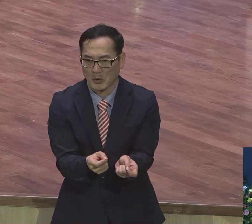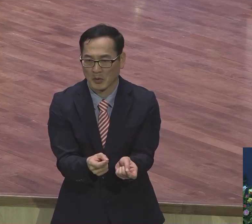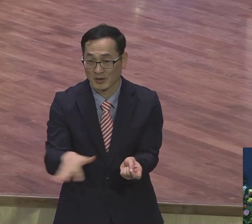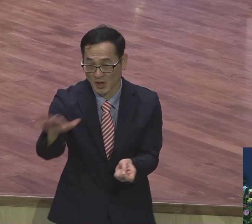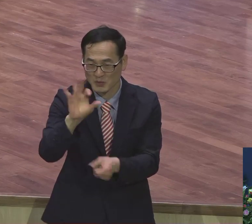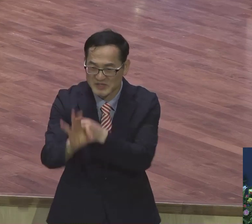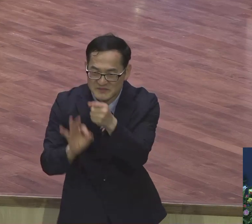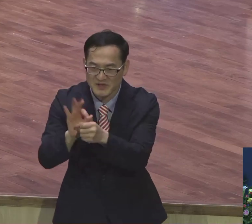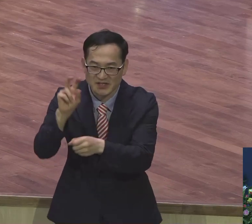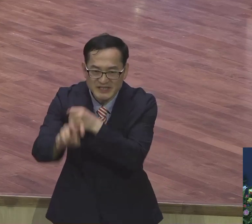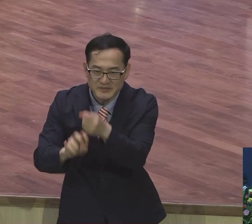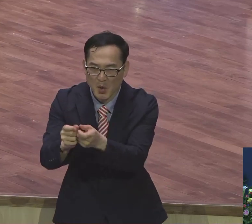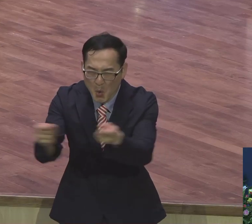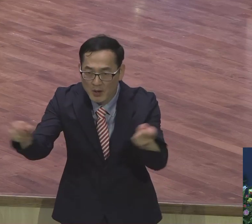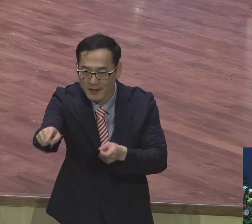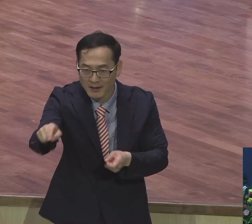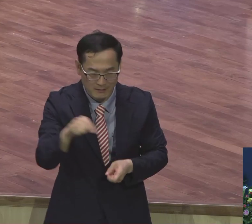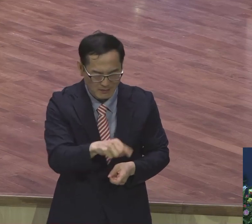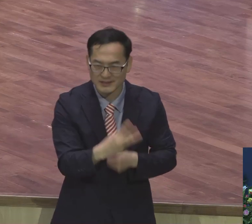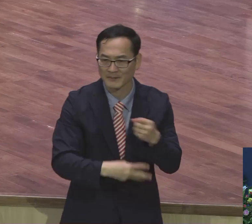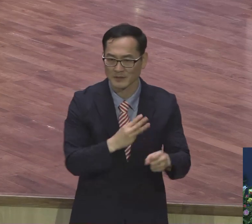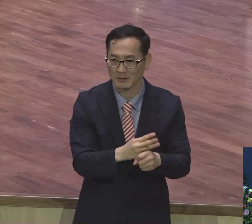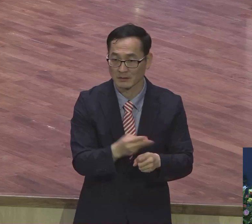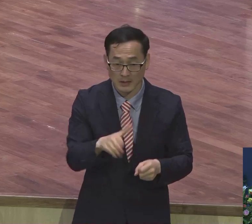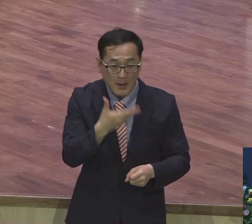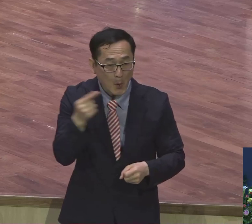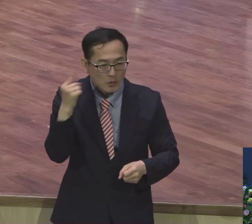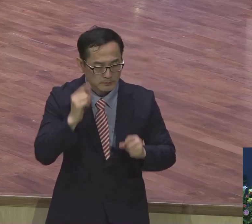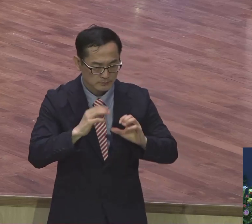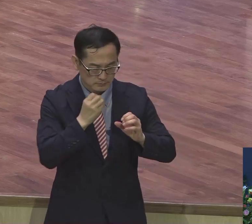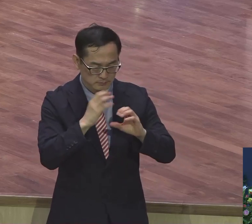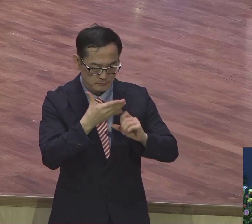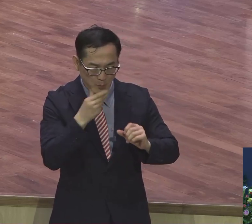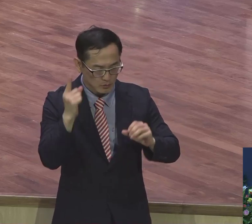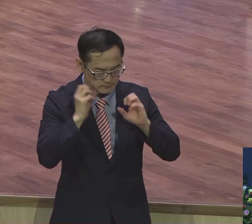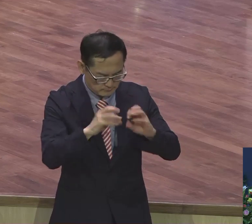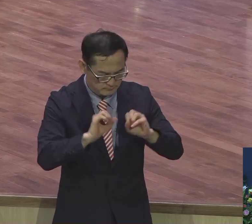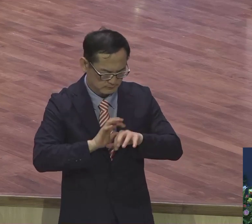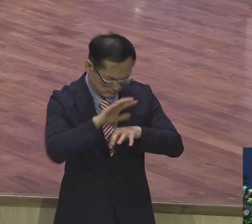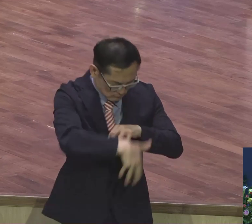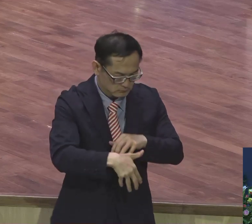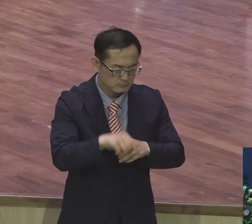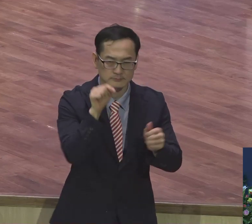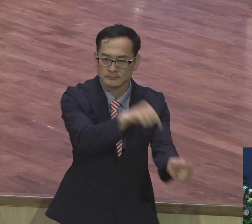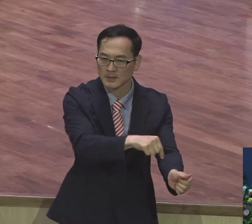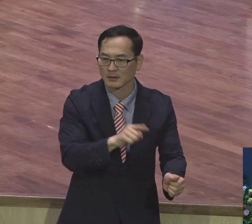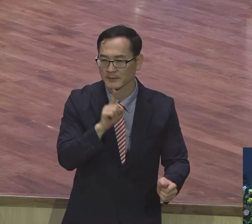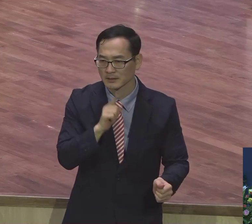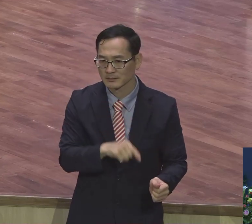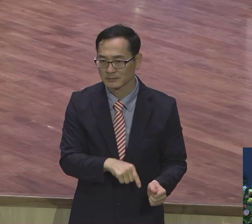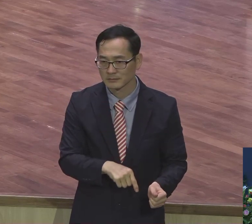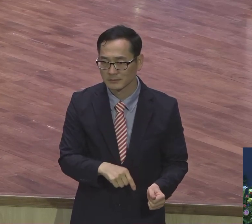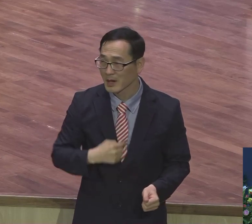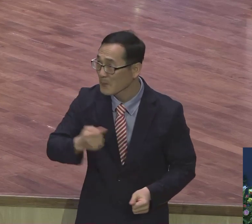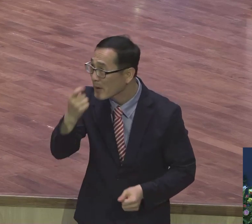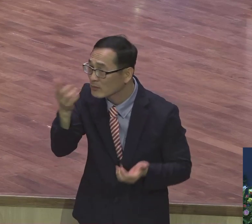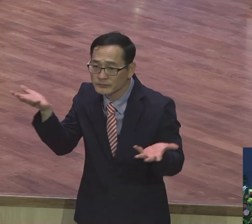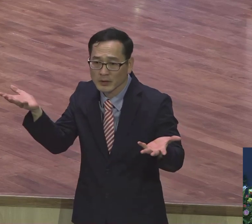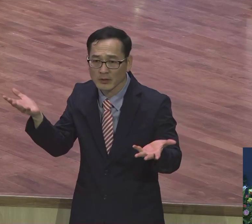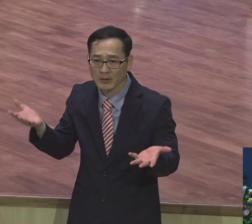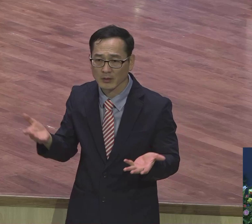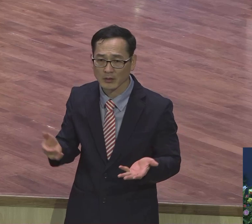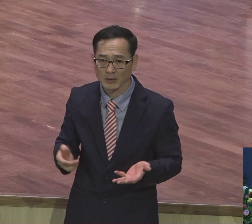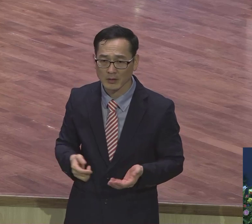3년밖에 안 됐는데 지금 온 천하에 만민의 보험을 전파하랍니다. 이분들이 무슨 가진 게 있습니까? 이분들이 배운 게 있습니까?